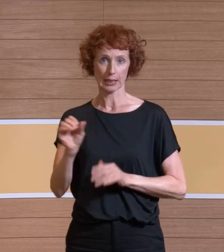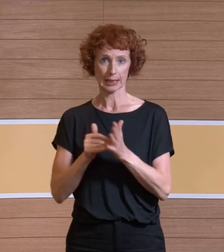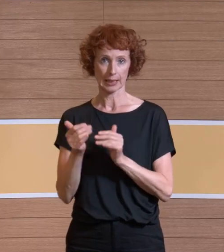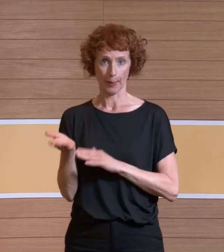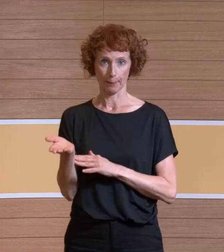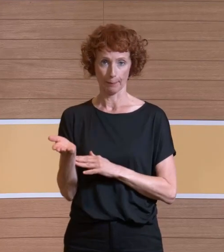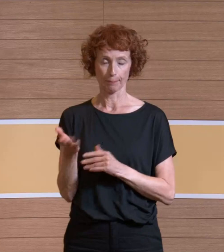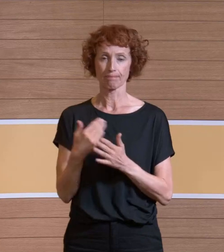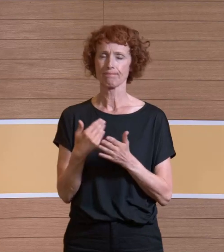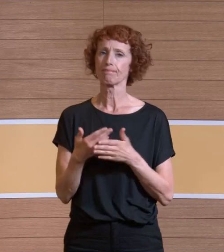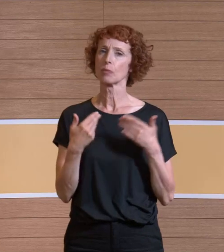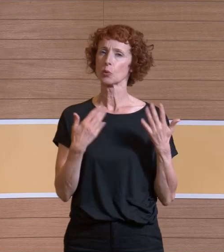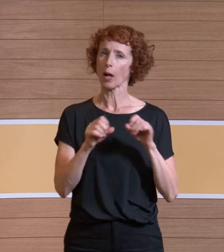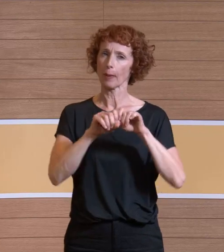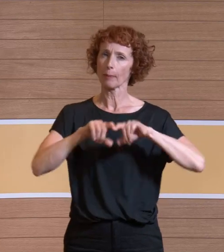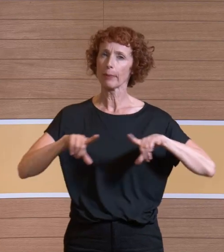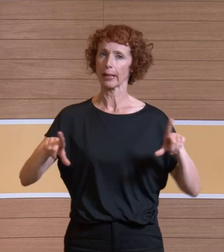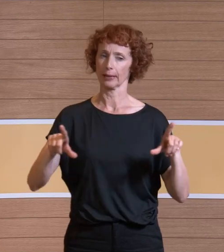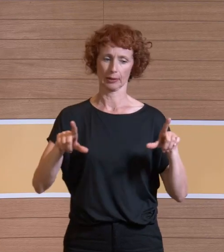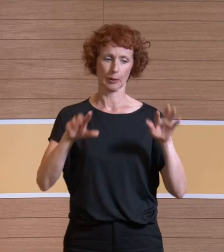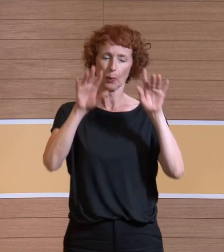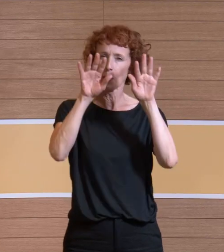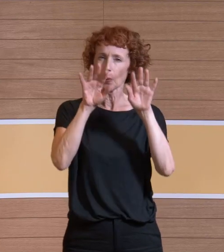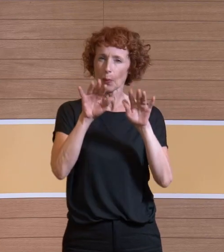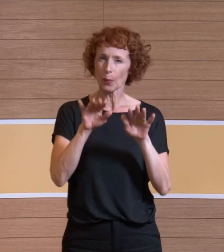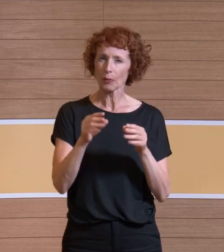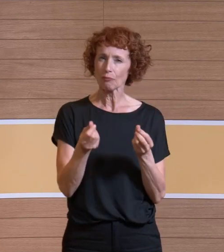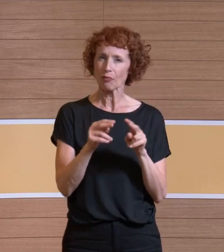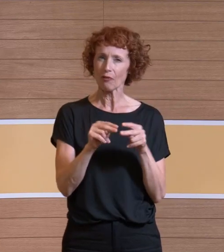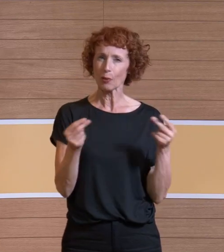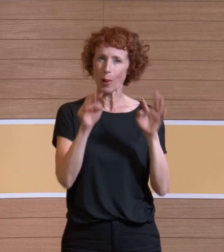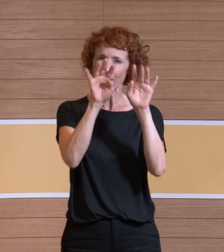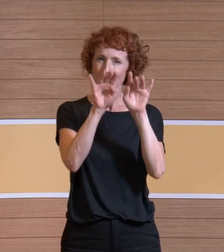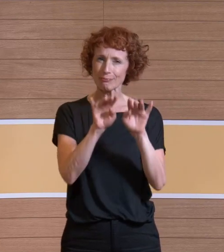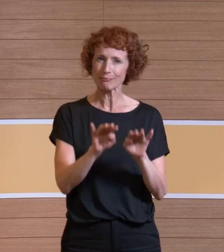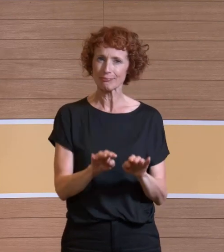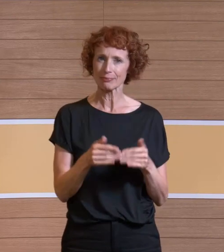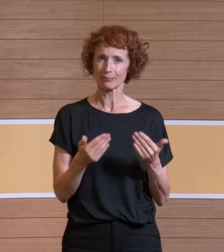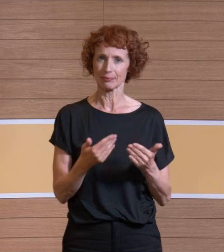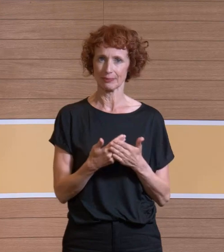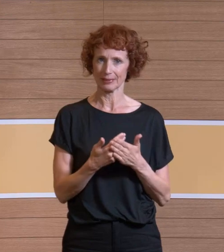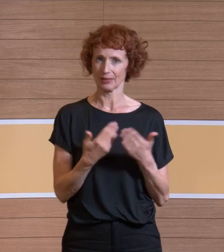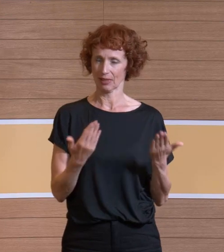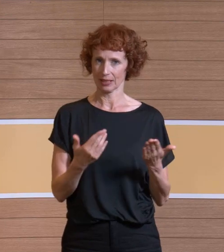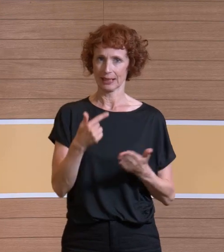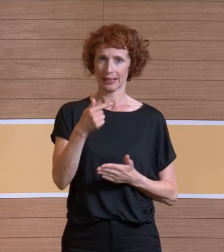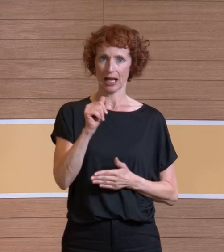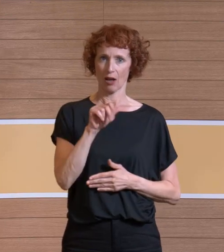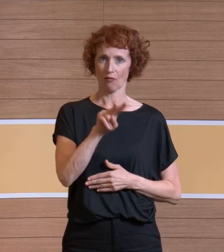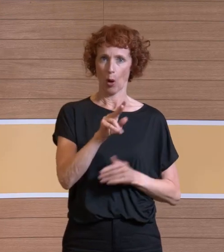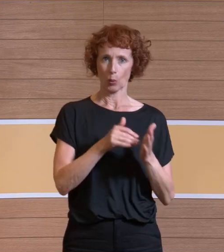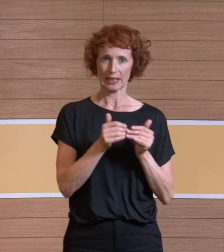Auf dem Bild hier, was so aussieht wie Spaghettis, nebeneinander liegen, das ist ein THV-System,